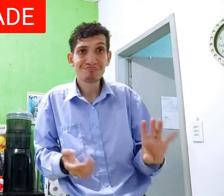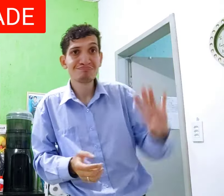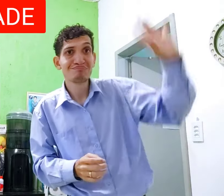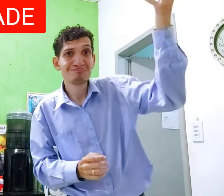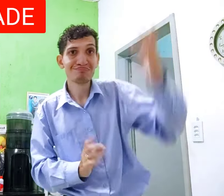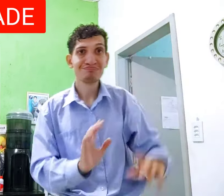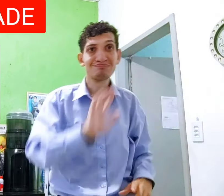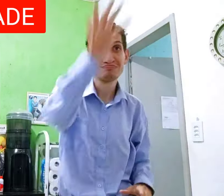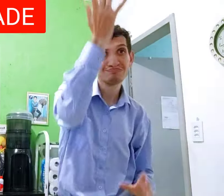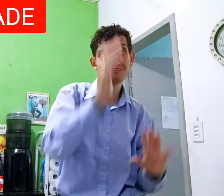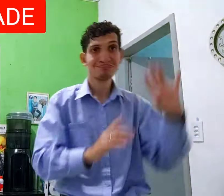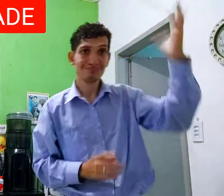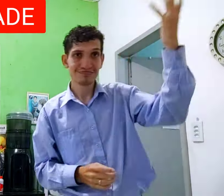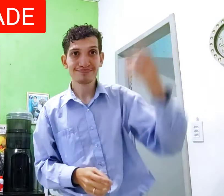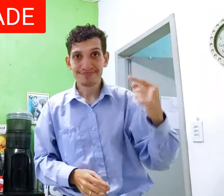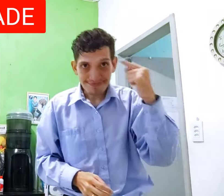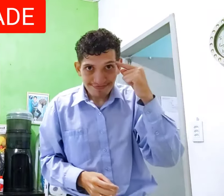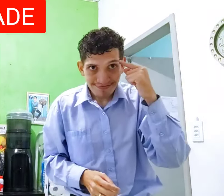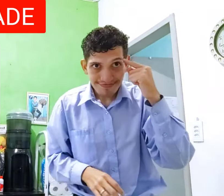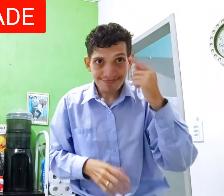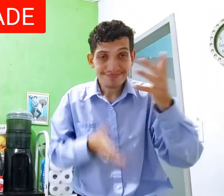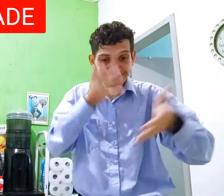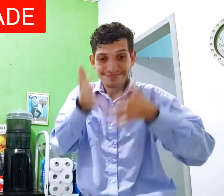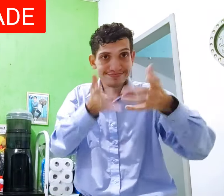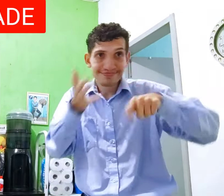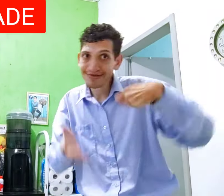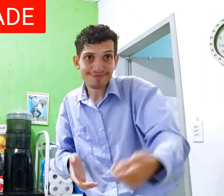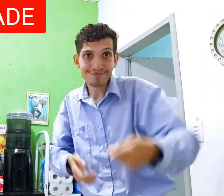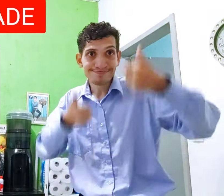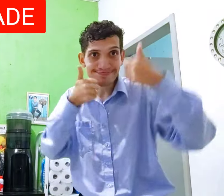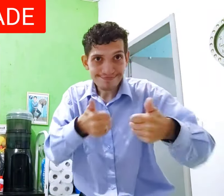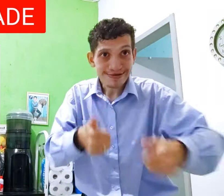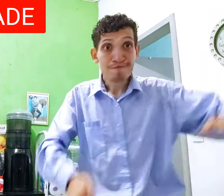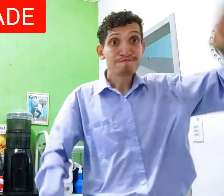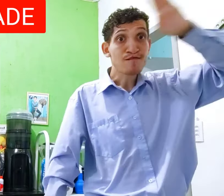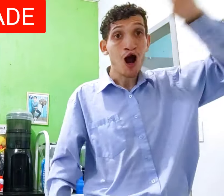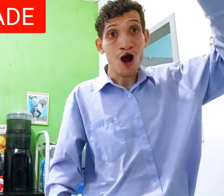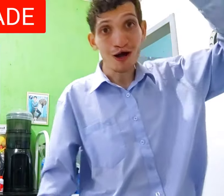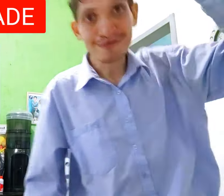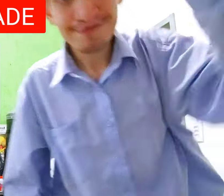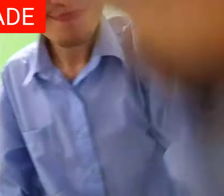Vem, seu pé Há uma causalidade Entendeu? Então esse é o sinal Vamos!